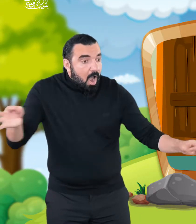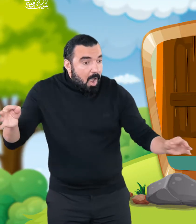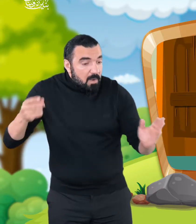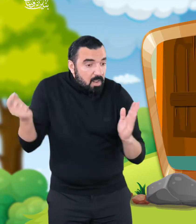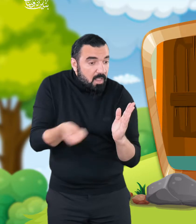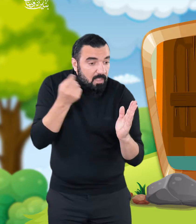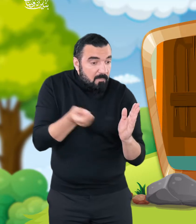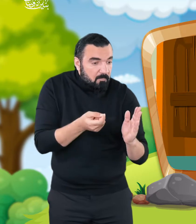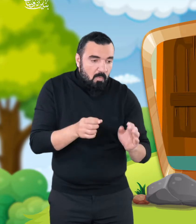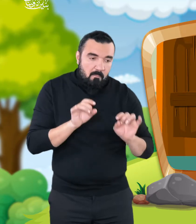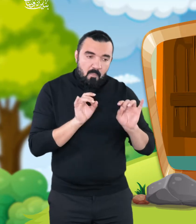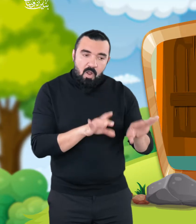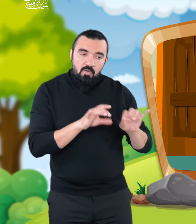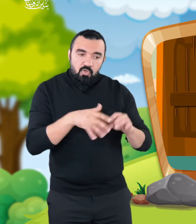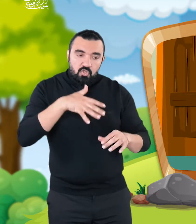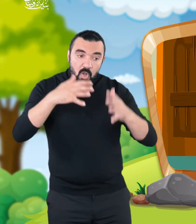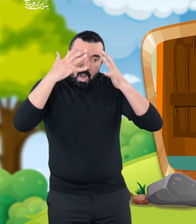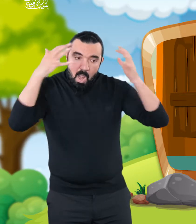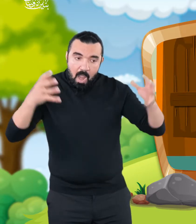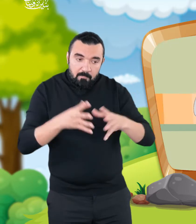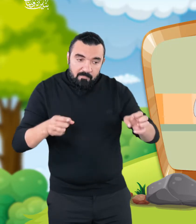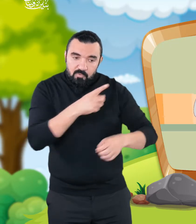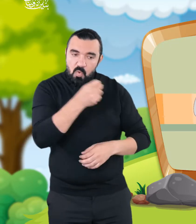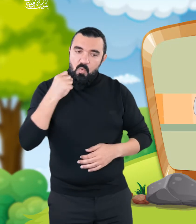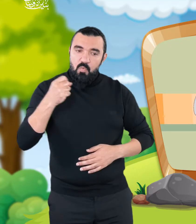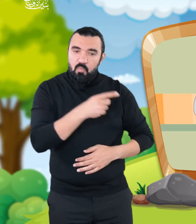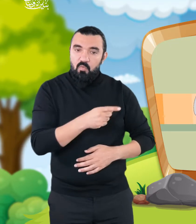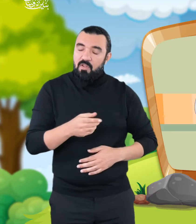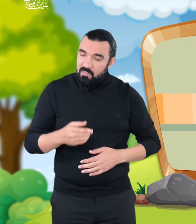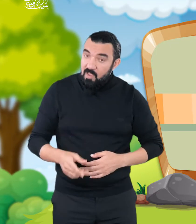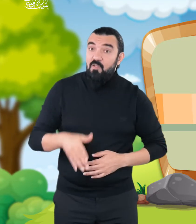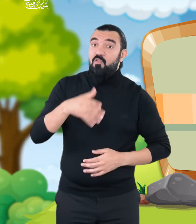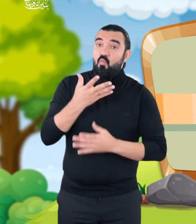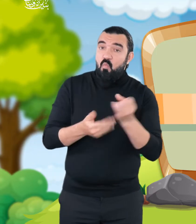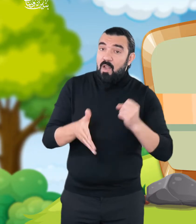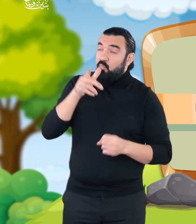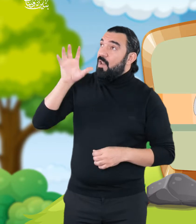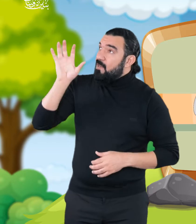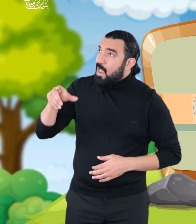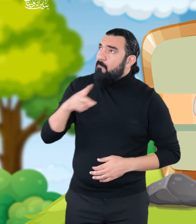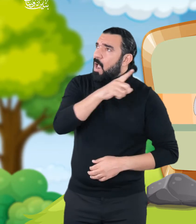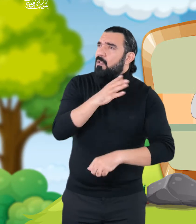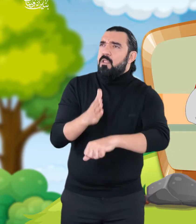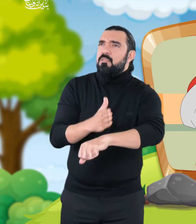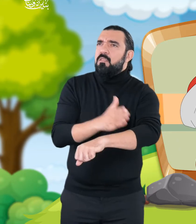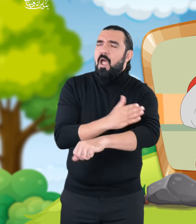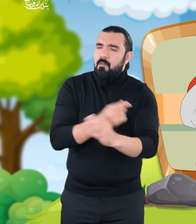لابد أنه كتاب ضخم لقد بذل الإمام الطبري جهدا كبيرا في جمعه